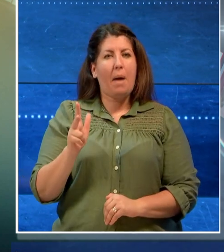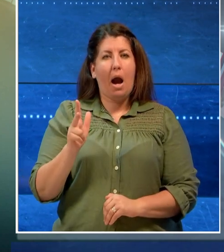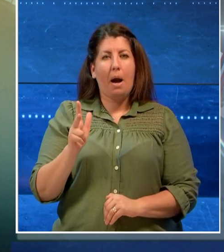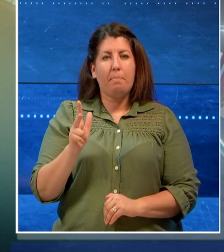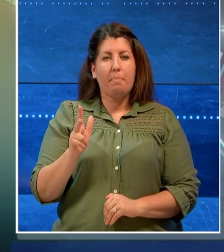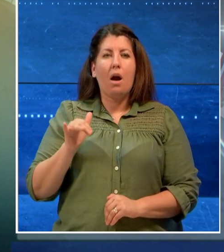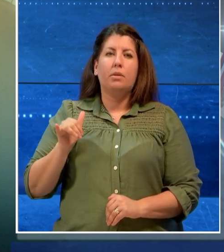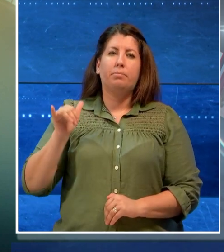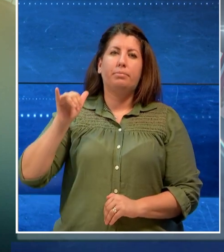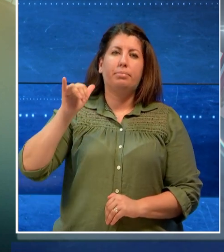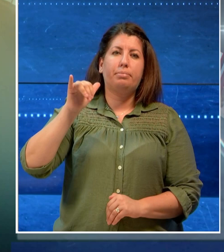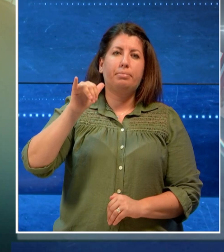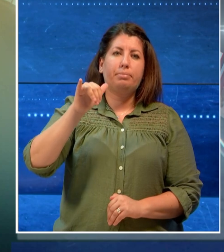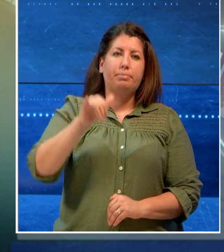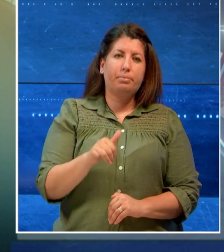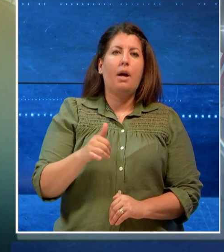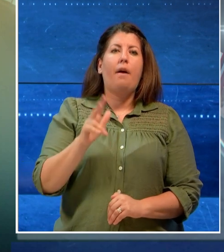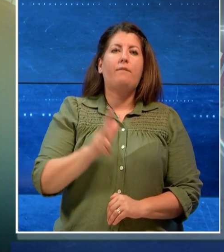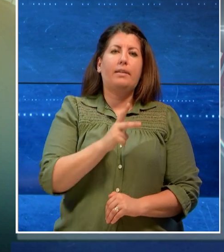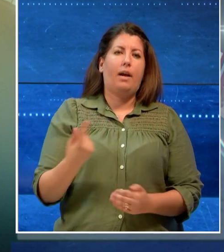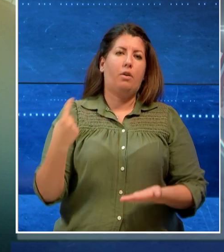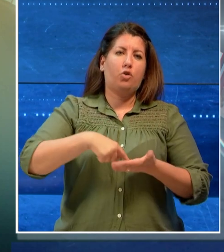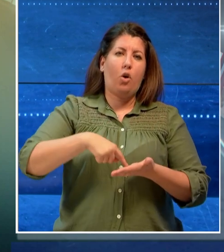per il rientro in Vaticano.